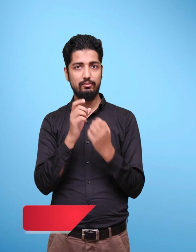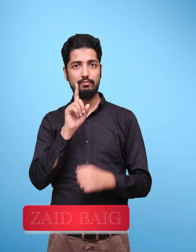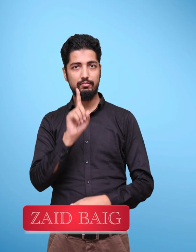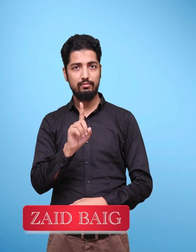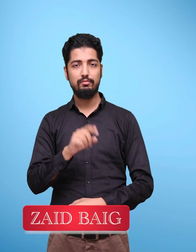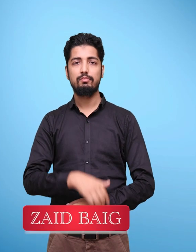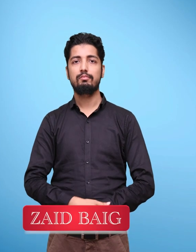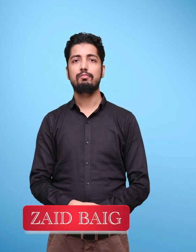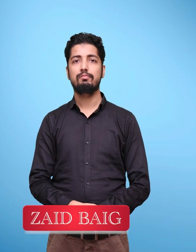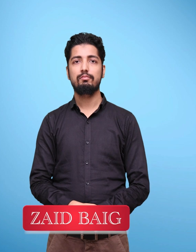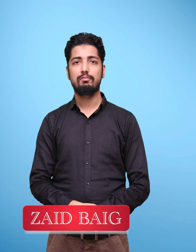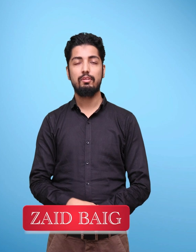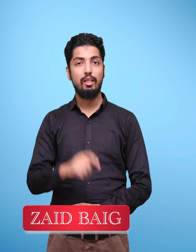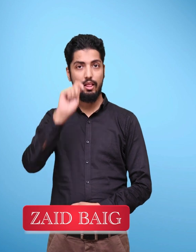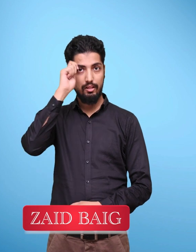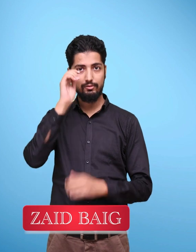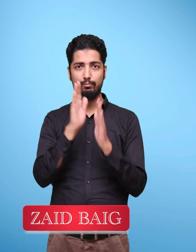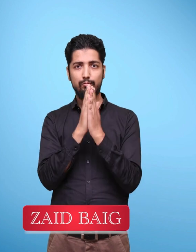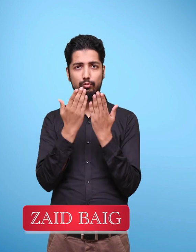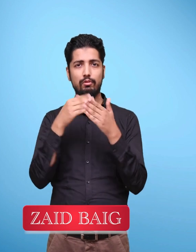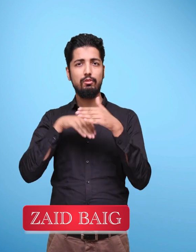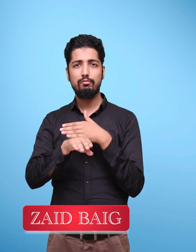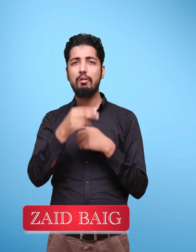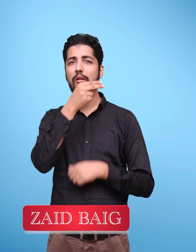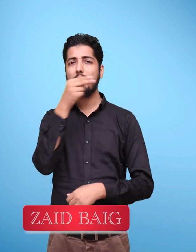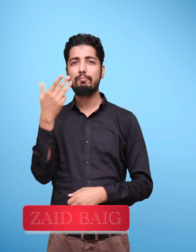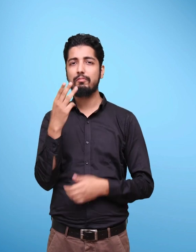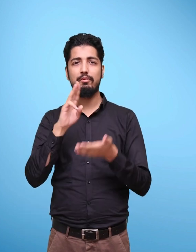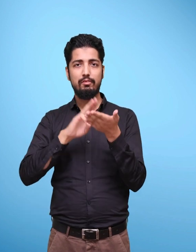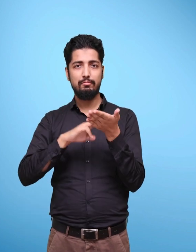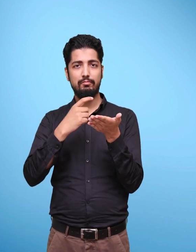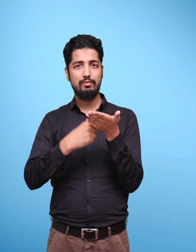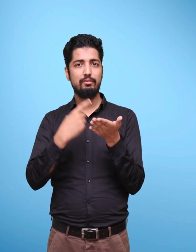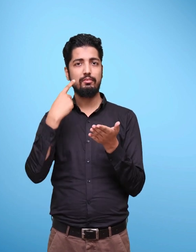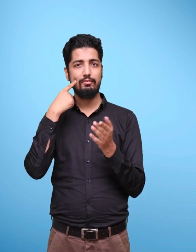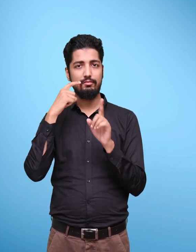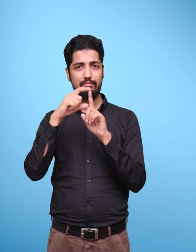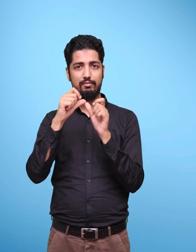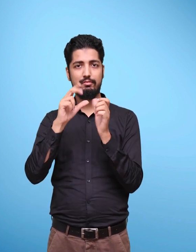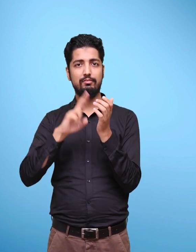म्रिदंग टेक्स्ट्बुक ओफ इंग्लिश फर क्लास वान